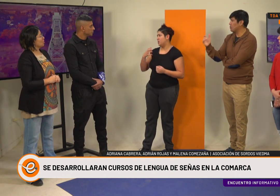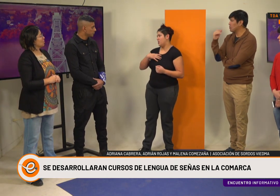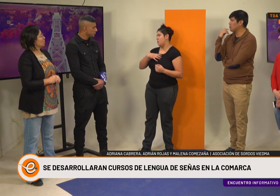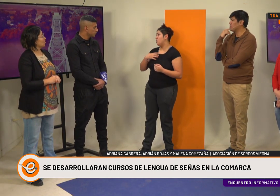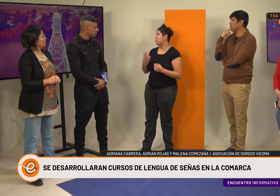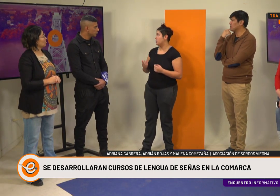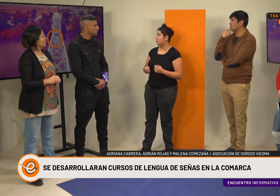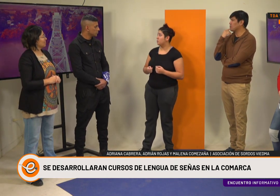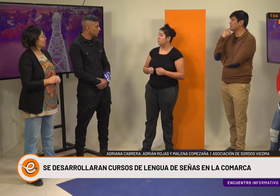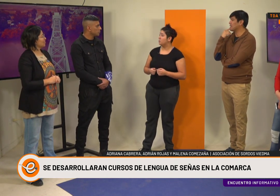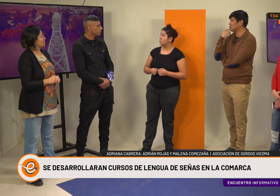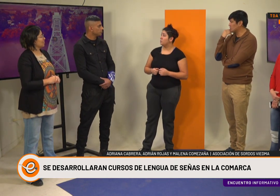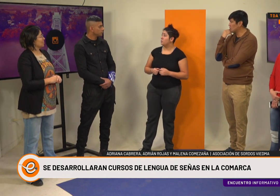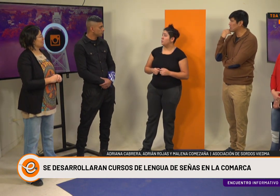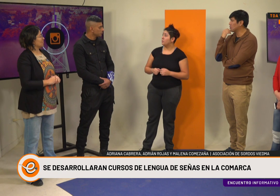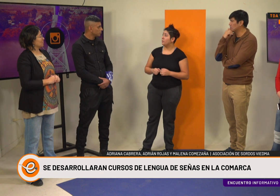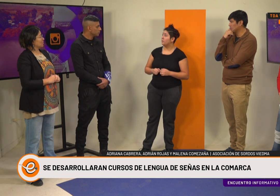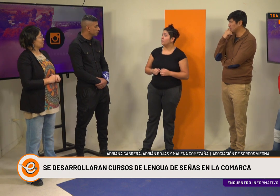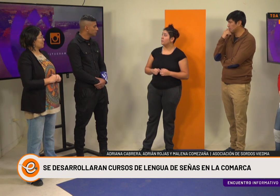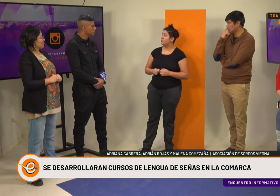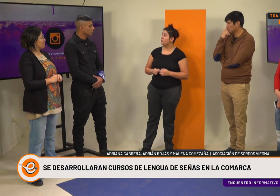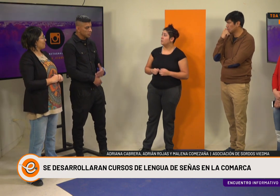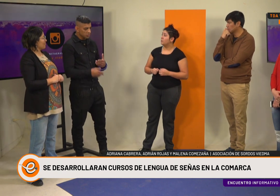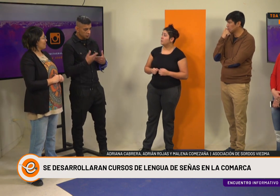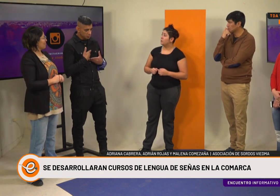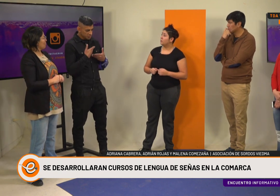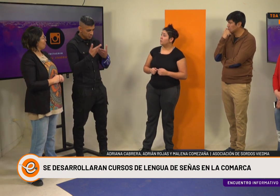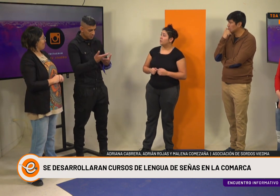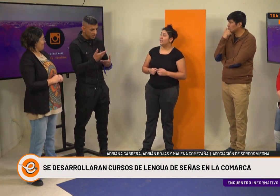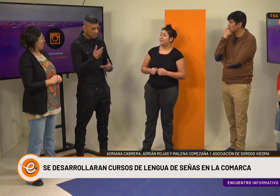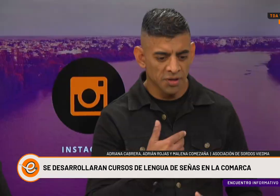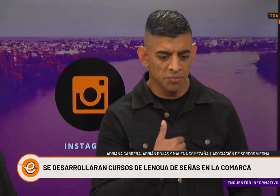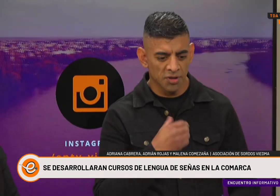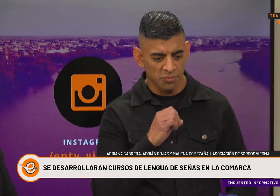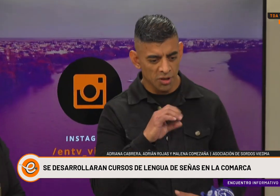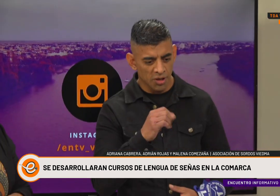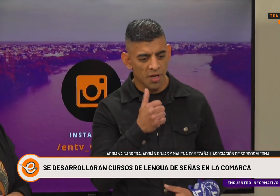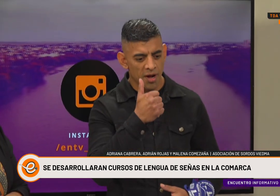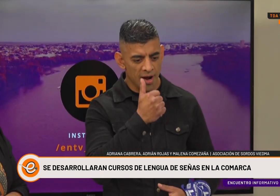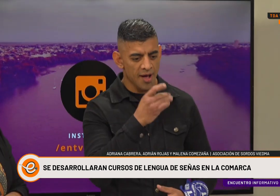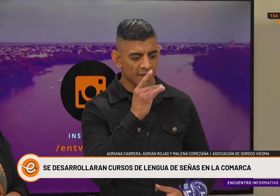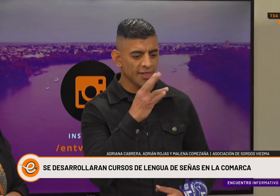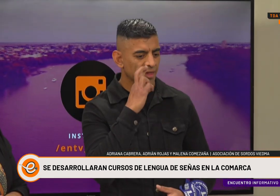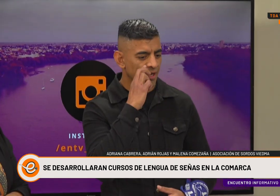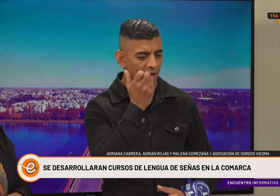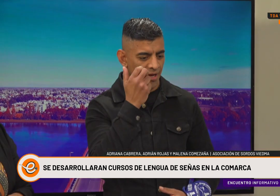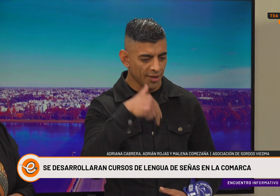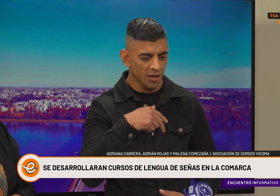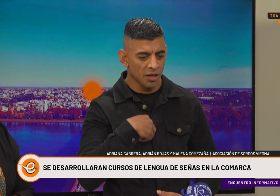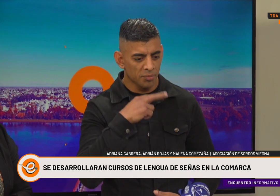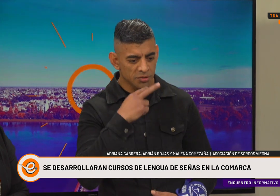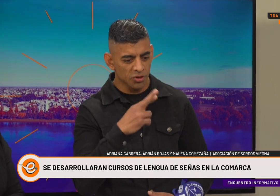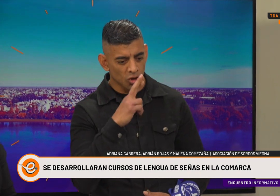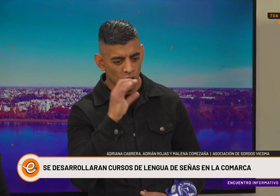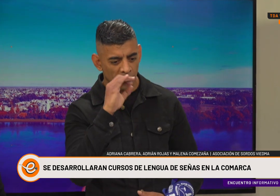o, bueno, cómo te sumaste a la asociación. ¿Qué nos...? Él se va a presentar. Su nombre es Adrián.